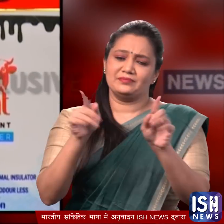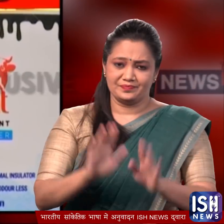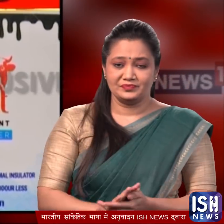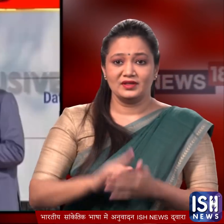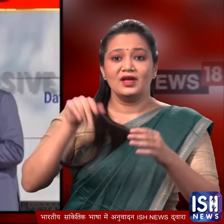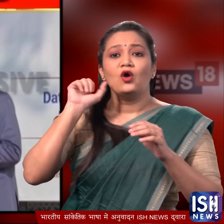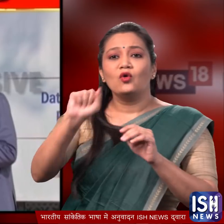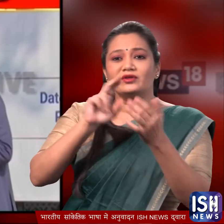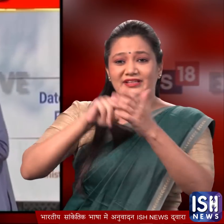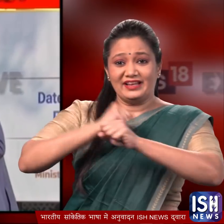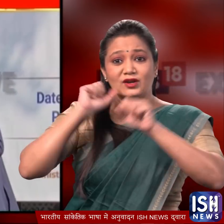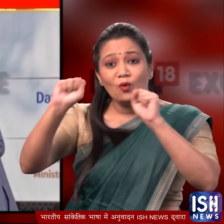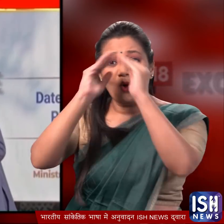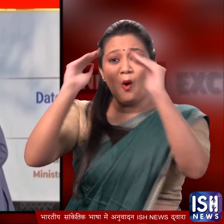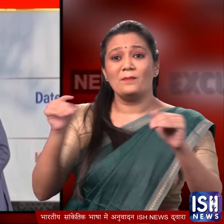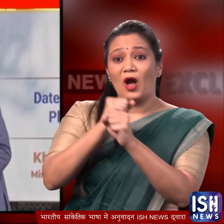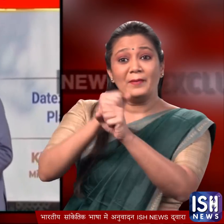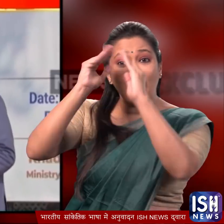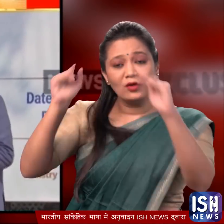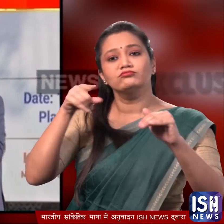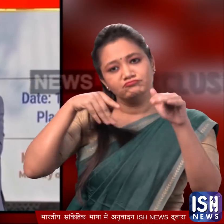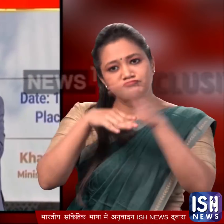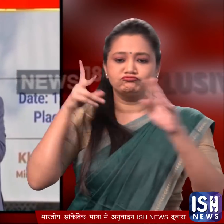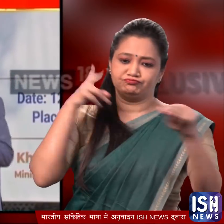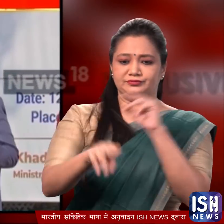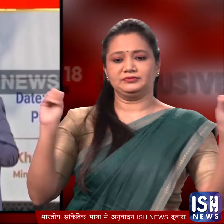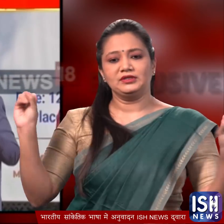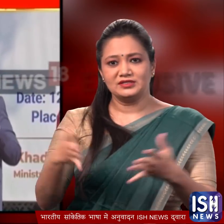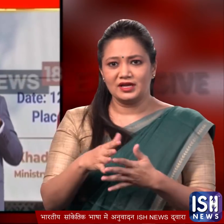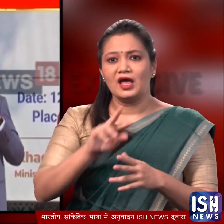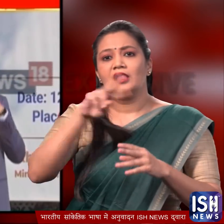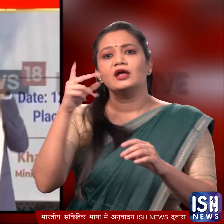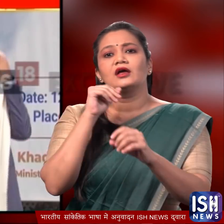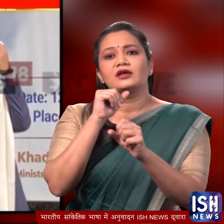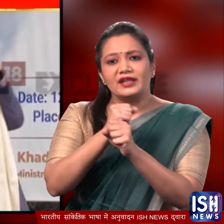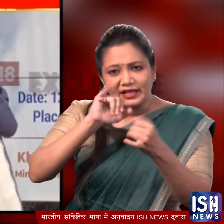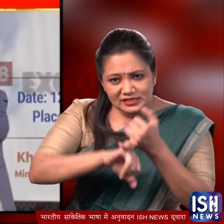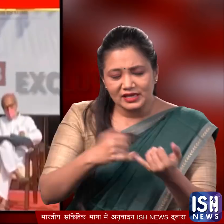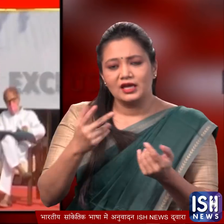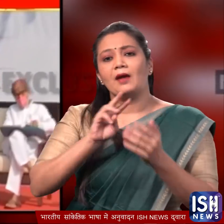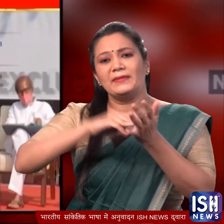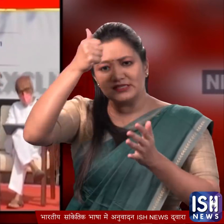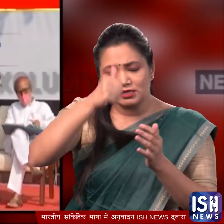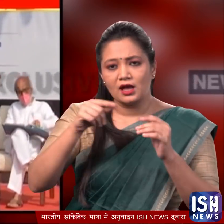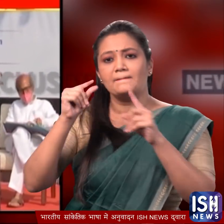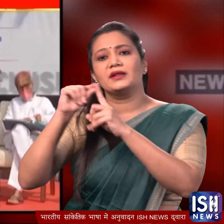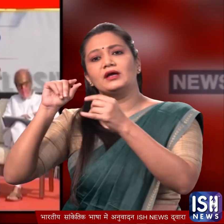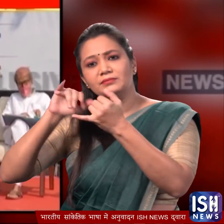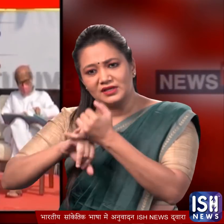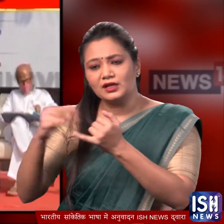नितिन गड़करी के सरकारी आवास पर हुए कारिकरम में इस पेंट को लॉंच किया गया जिसमें केंद्रिय मंतरी गिराज सिंग और केंद्रिय मंतरी पताब चंत